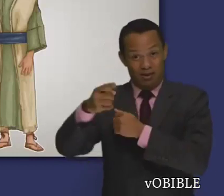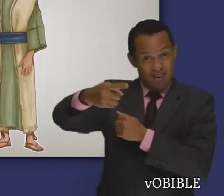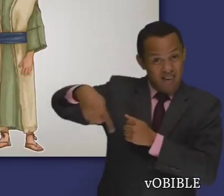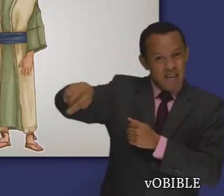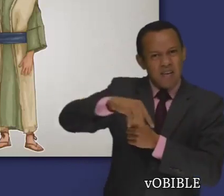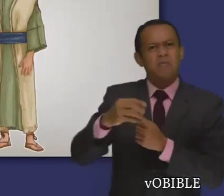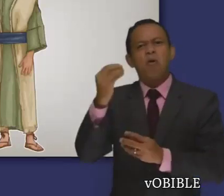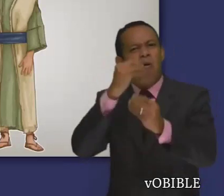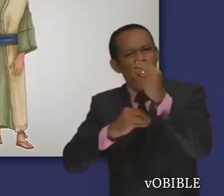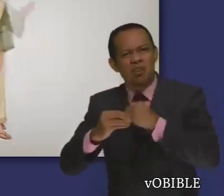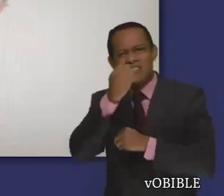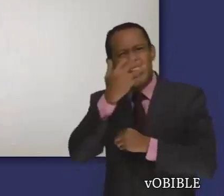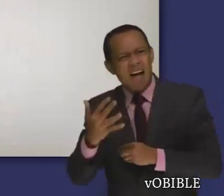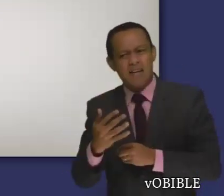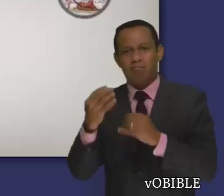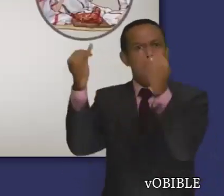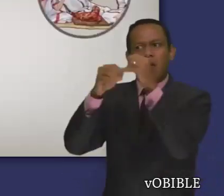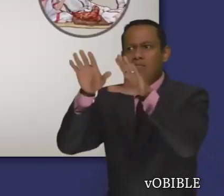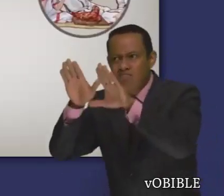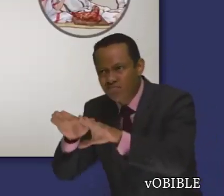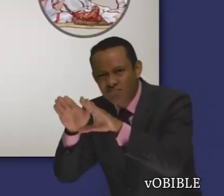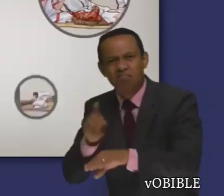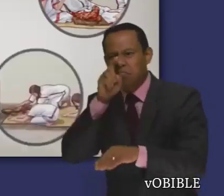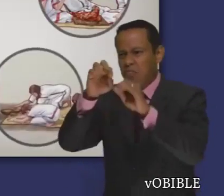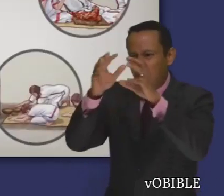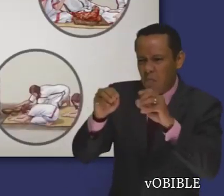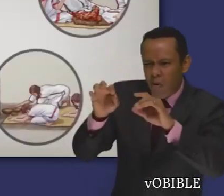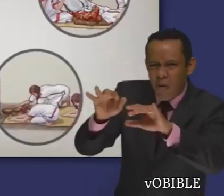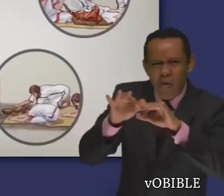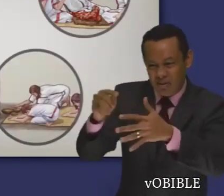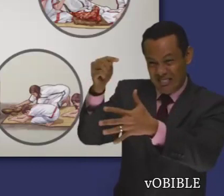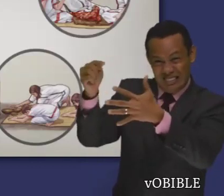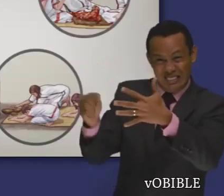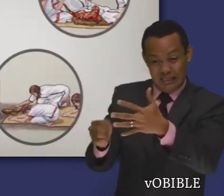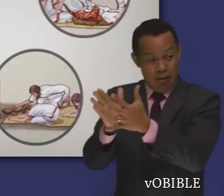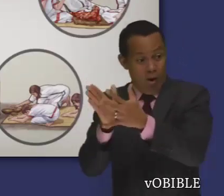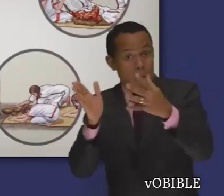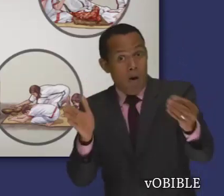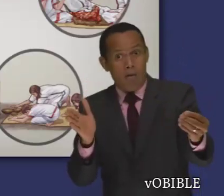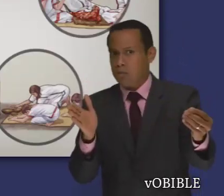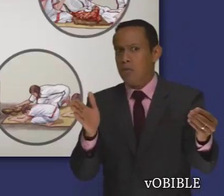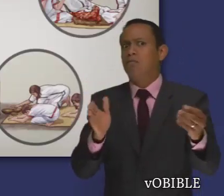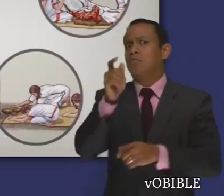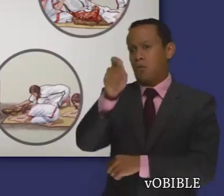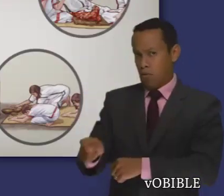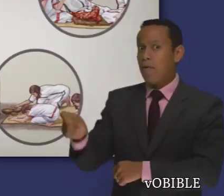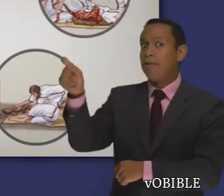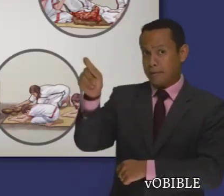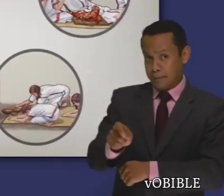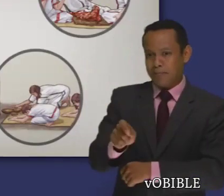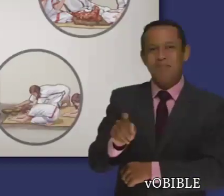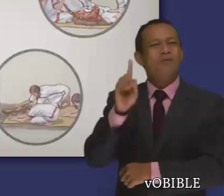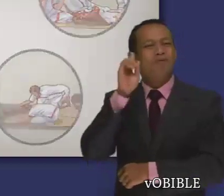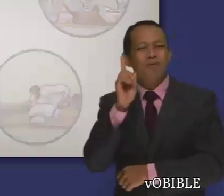santa. Por ejemplo, el pueblo de Dios no debía comer sangre ni practicar espiritismo ni ninguna forma de idolatría